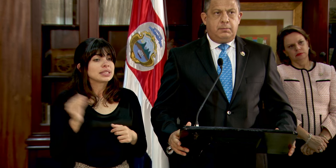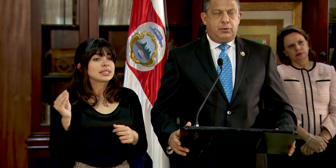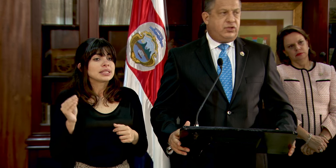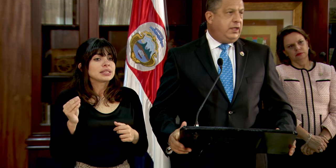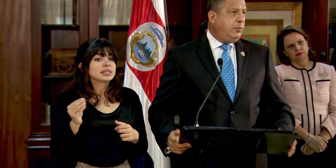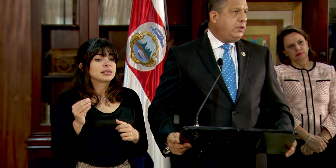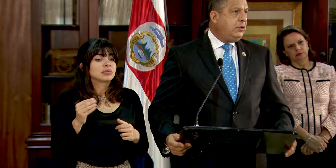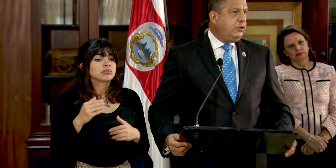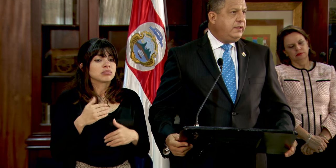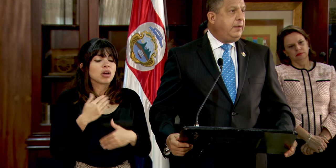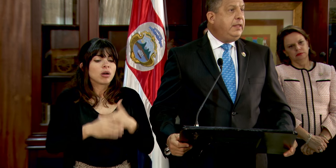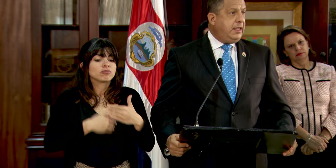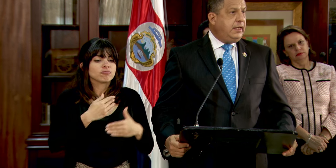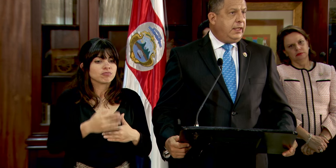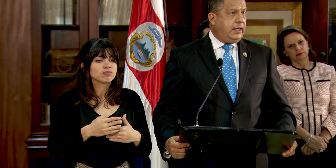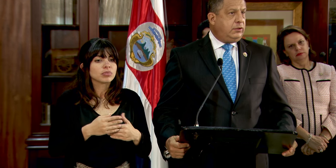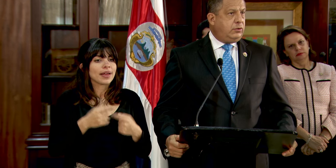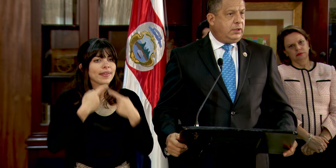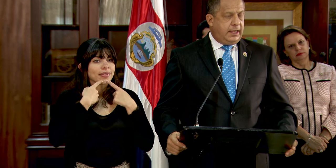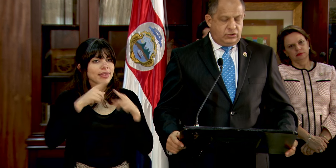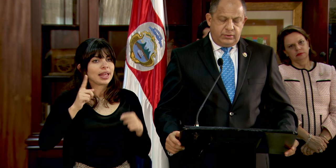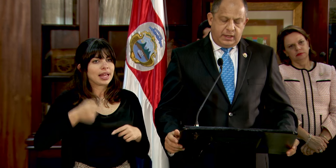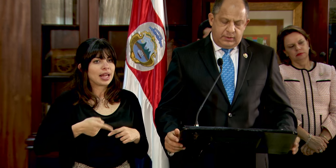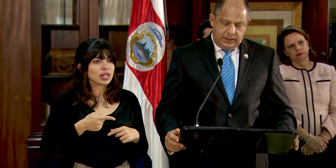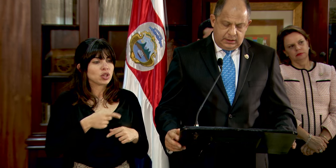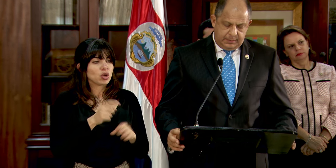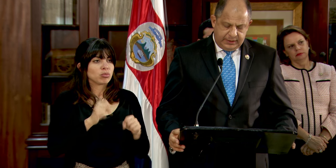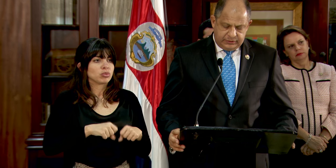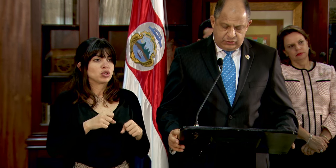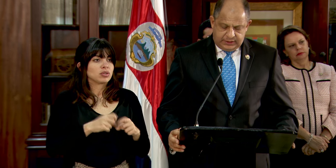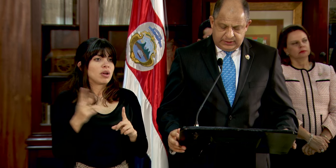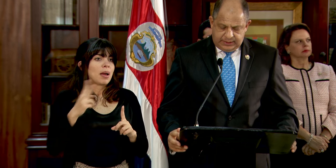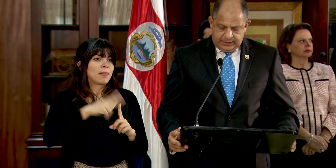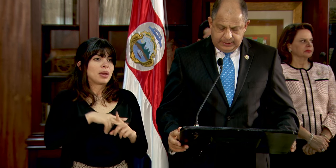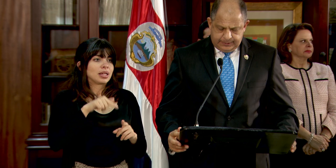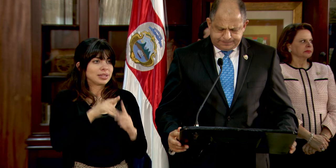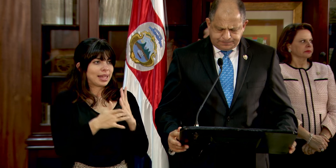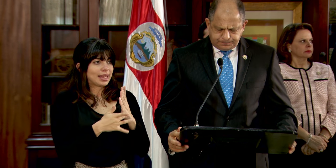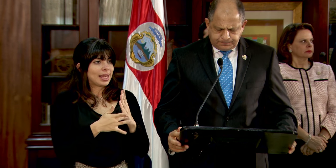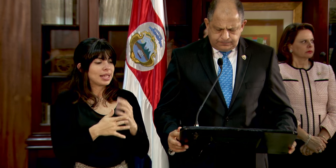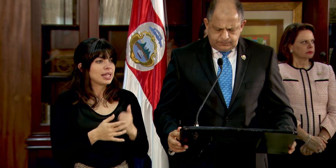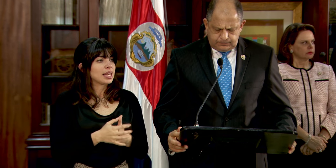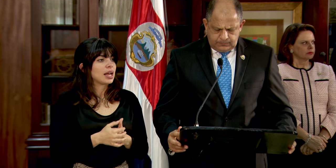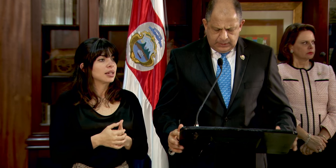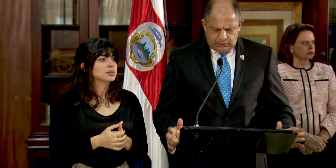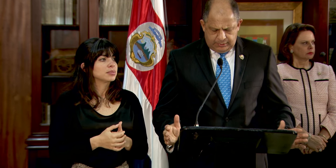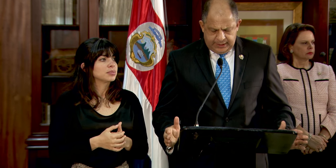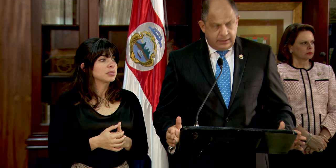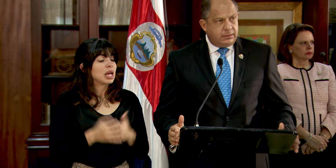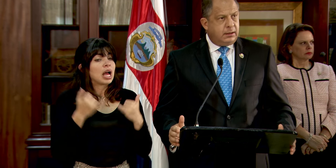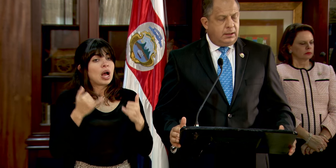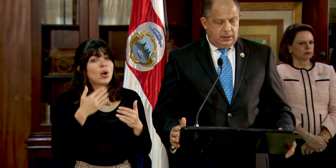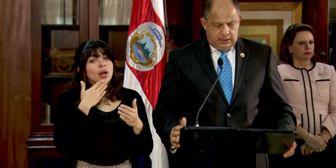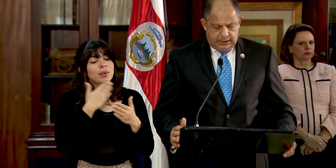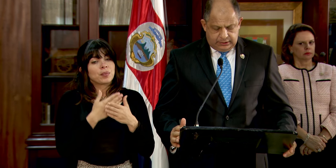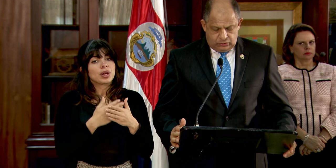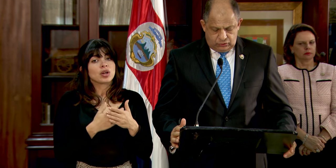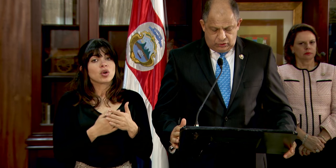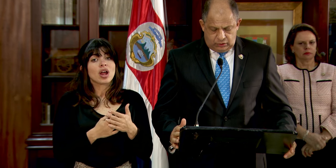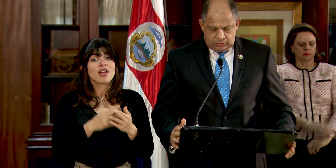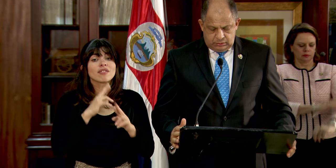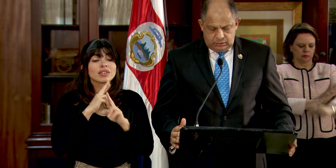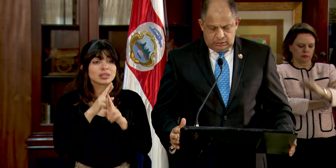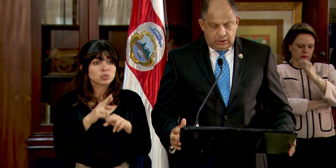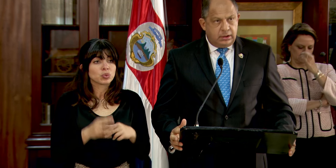y procedimos entonces a emitir el decreto que ha hecho viable la aplicación de esta técnica. Ahora bien, la